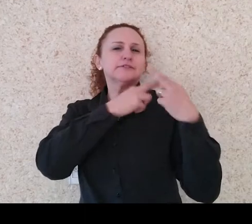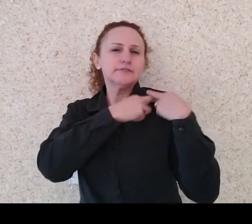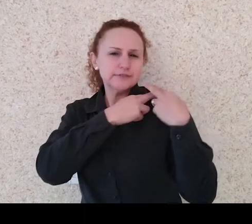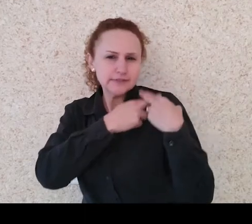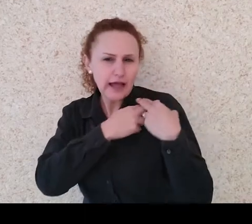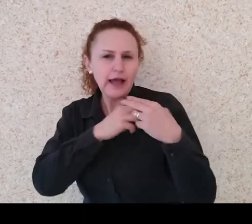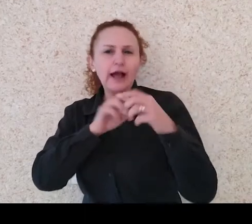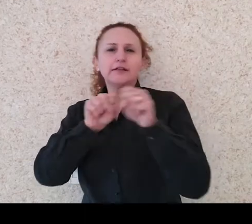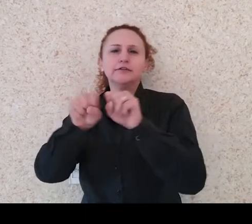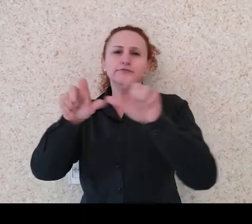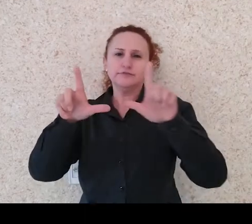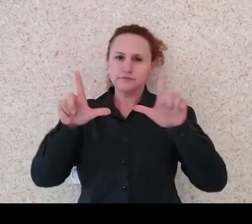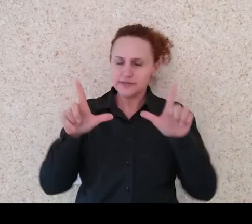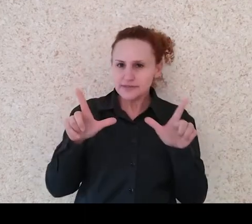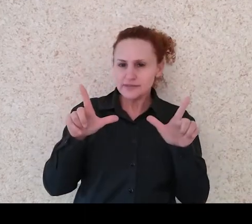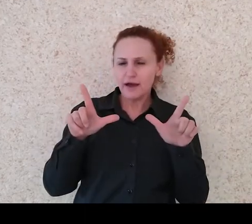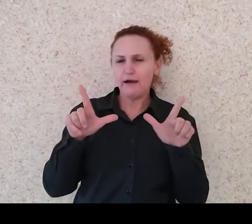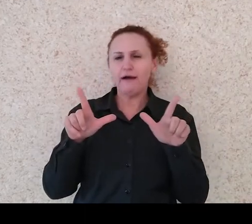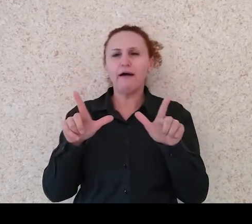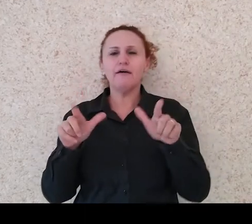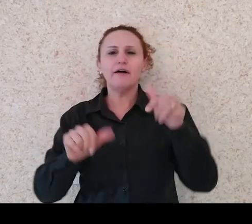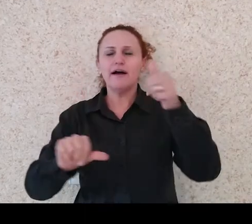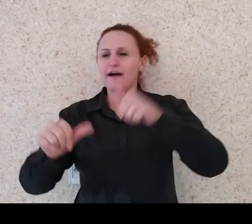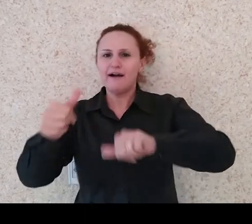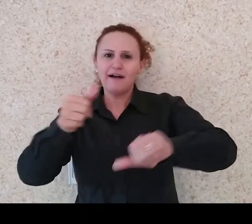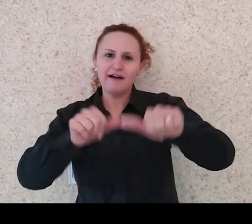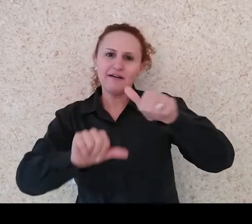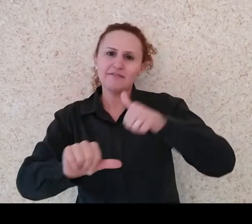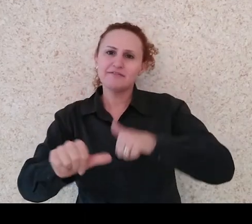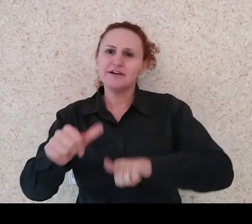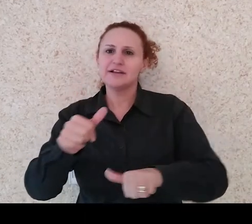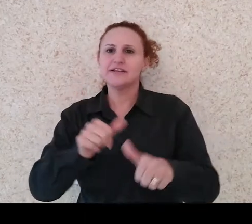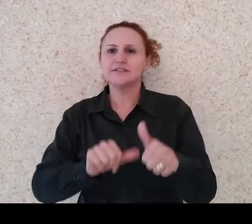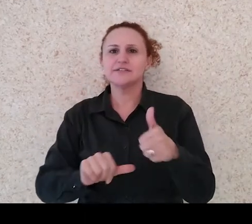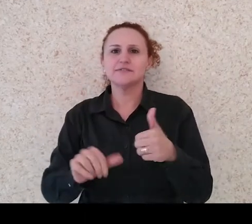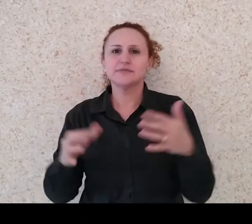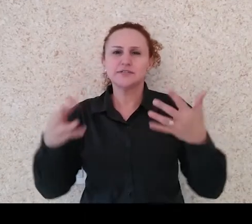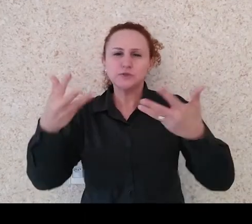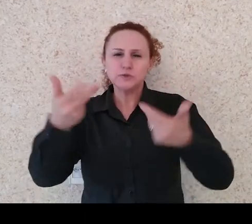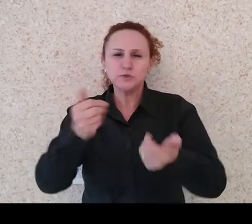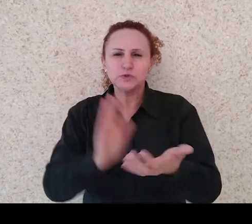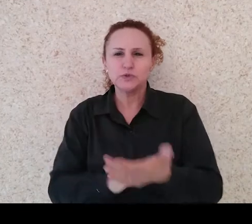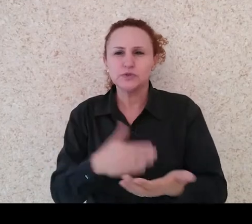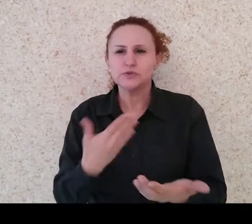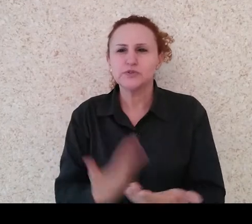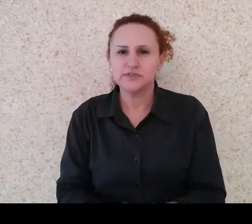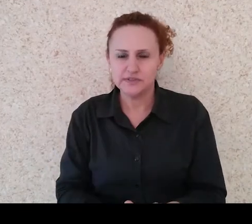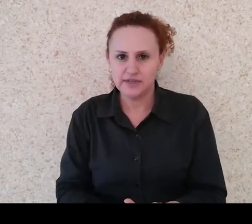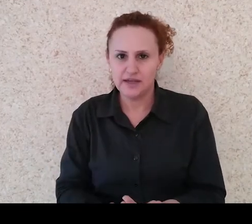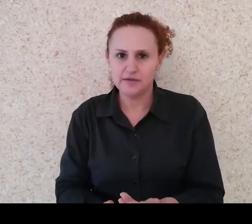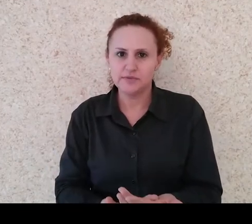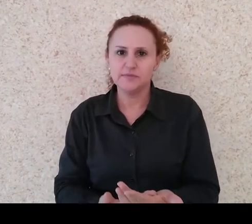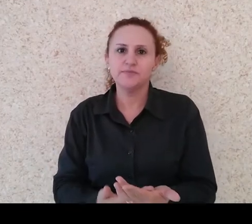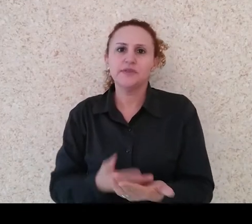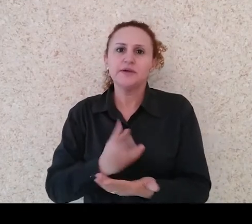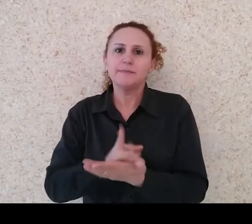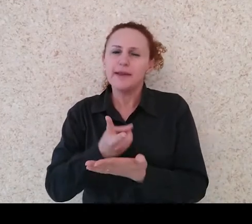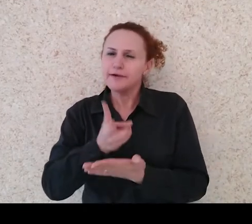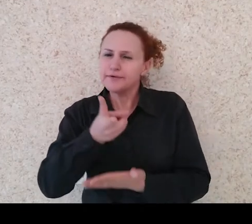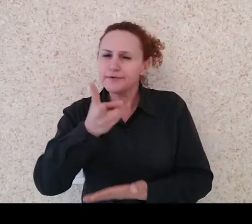bancas de avaliação para futuros intérpretes ou para a continuidade de intérpretes que